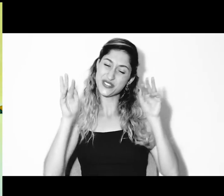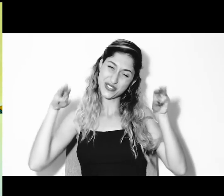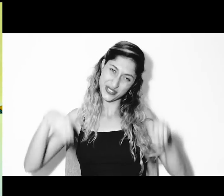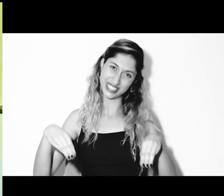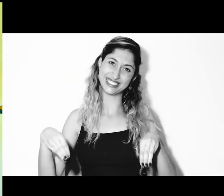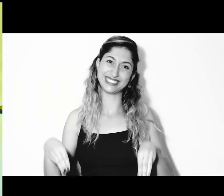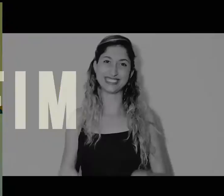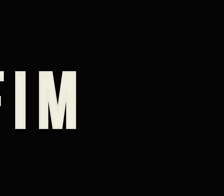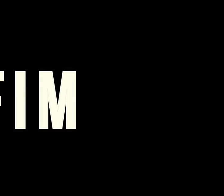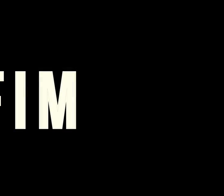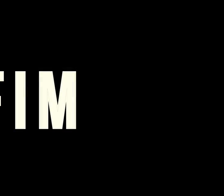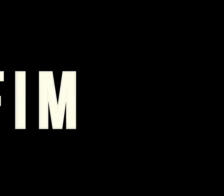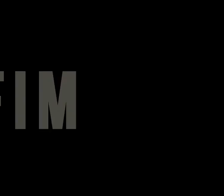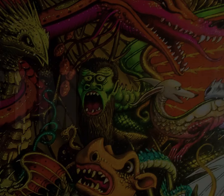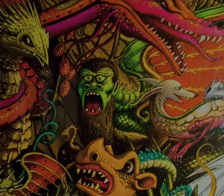Fim.